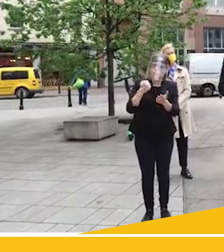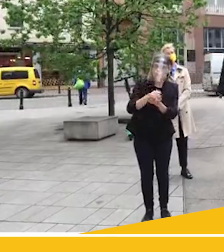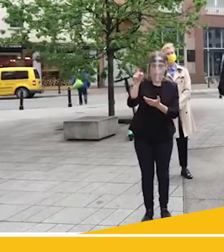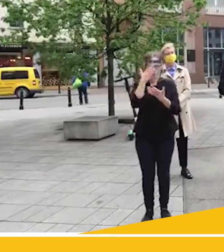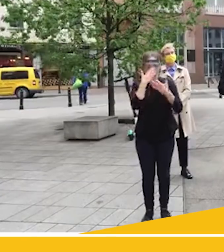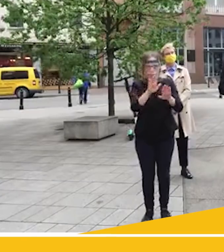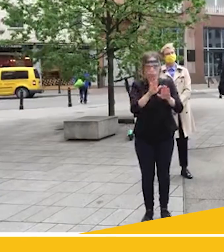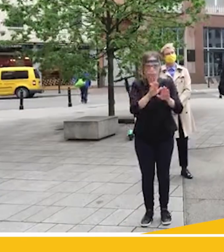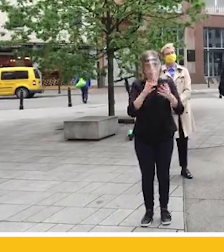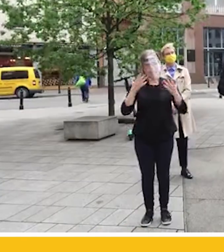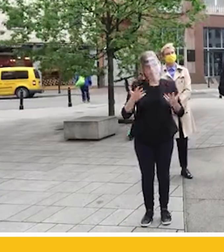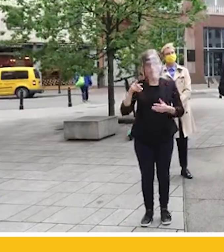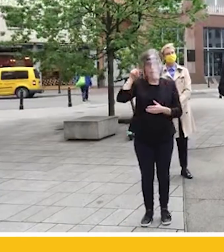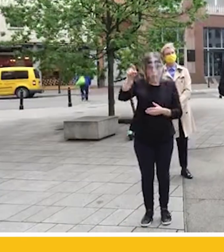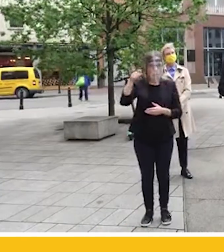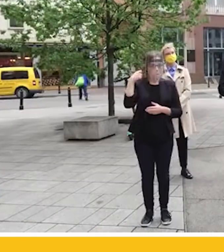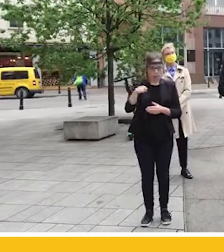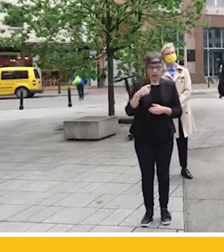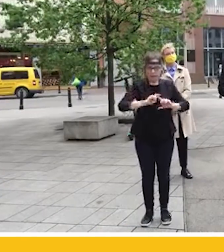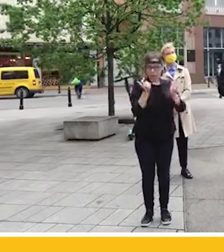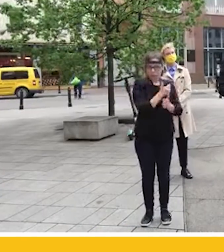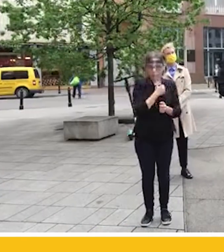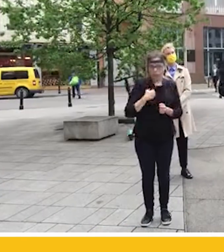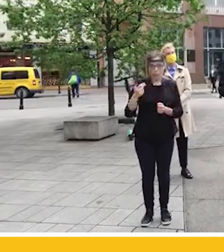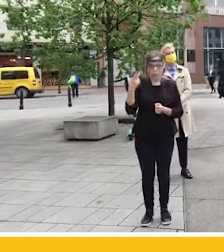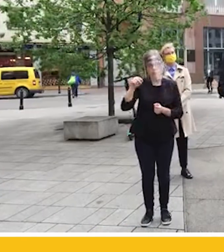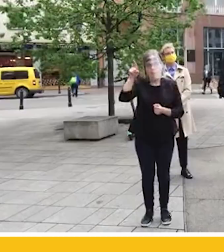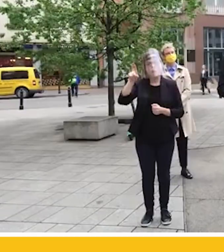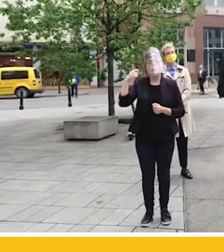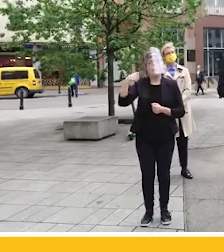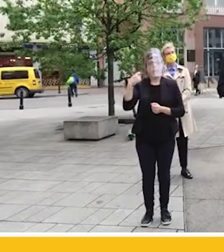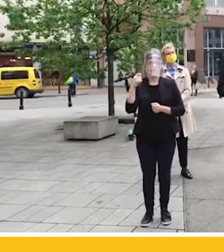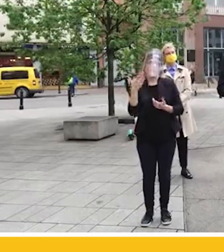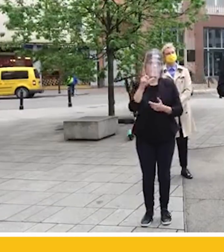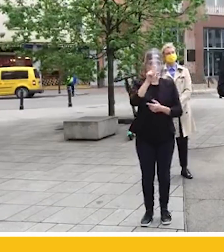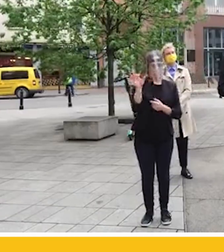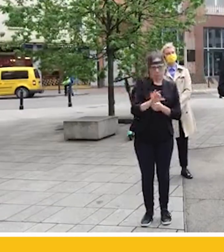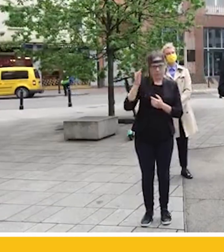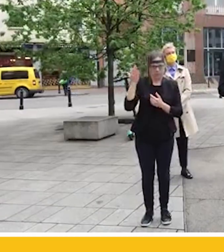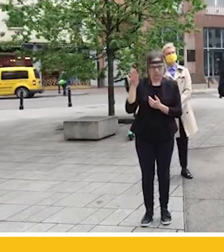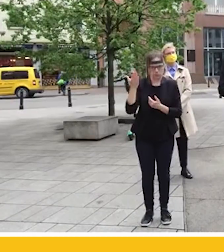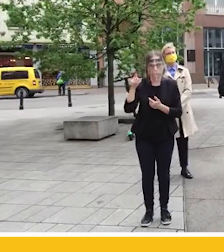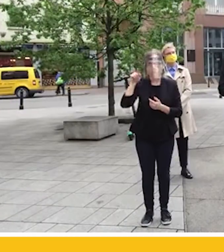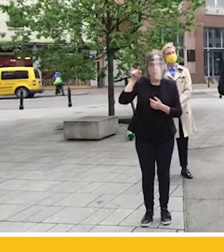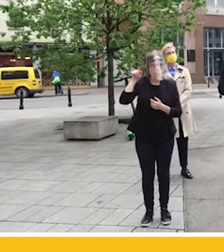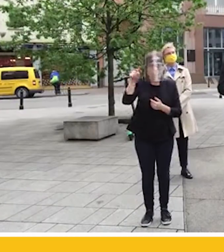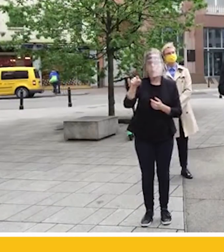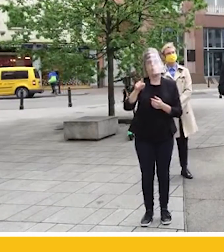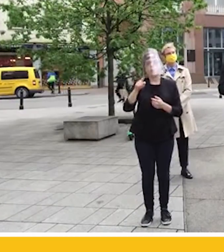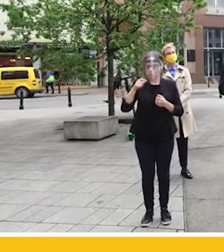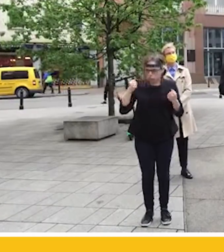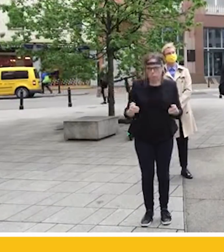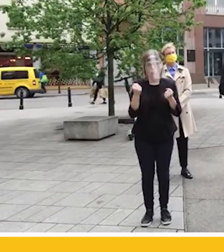że niestety nie jest prezydentem Polaków, jest prezydentem Prawa i Sprawiedliwości. I nie cofnie się przed niczym, żeby